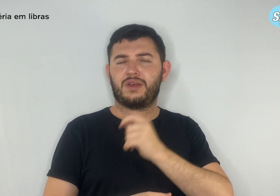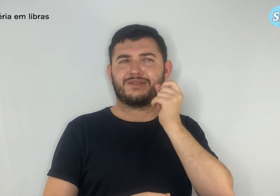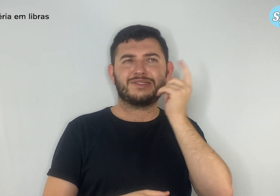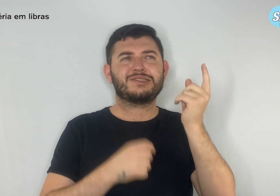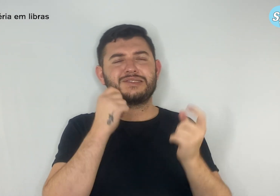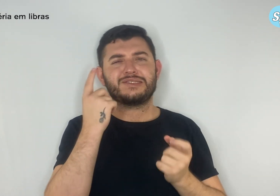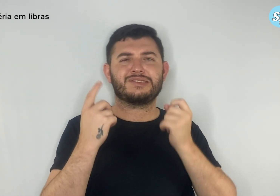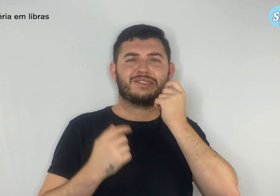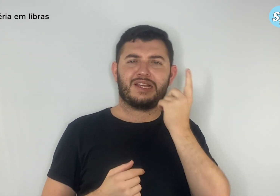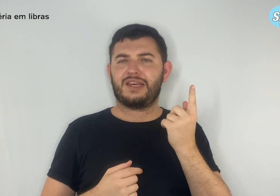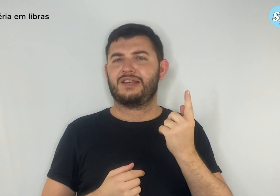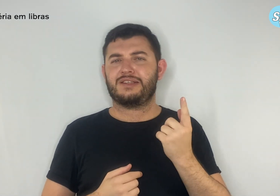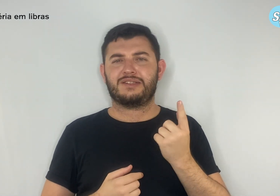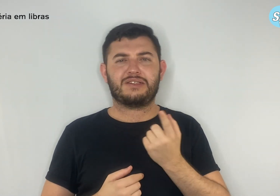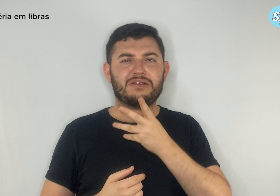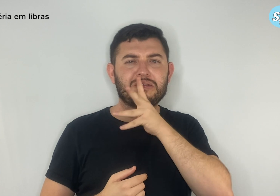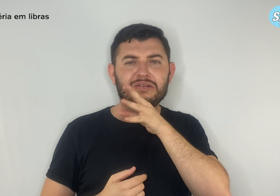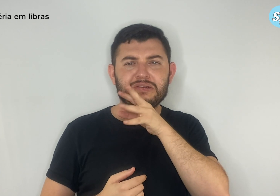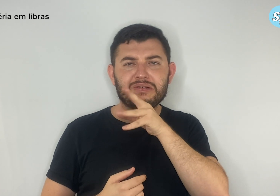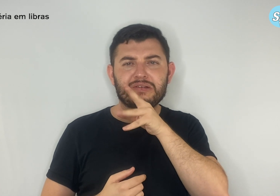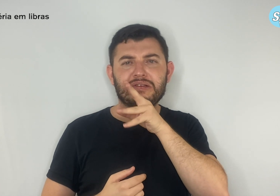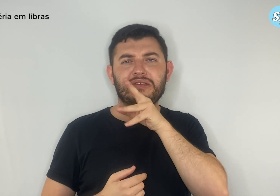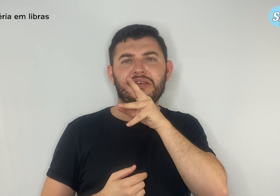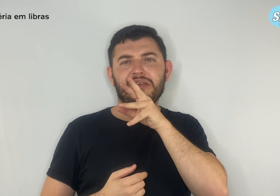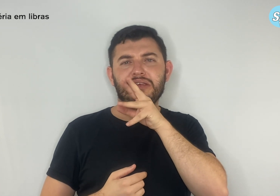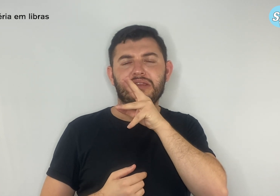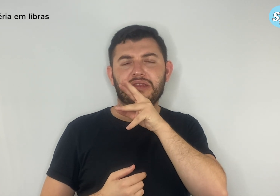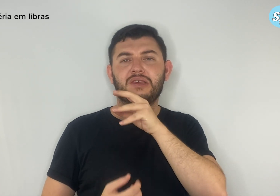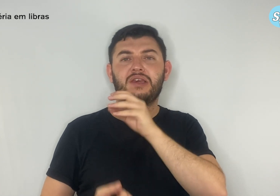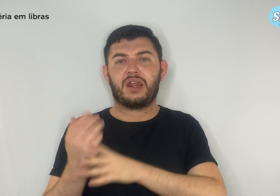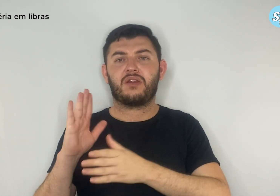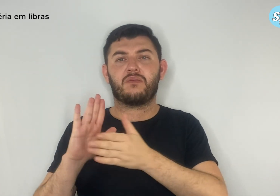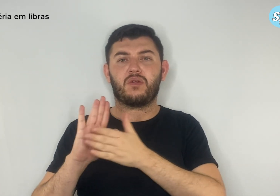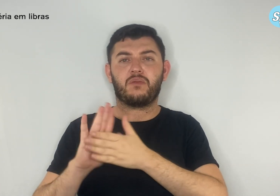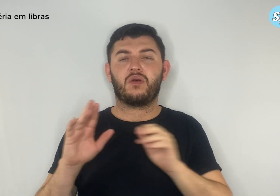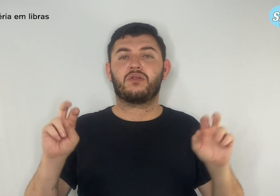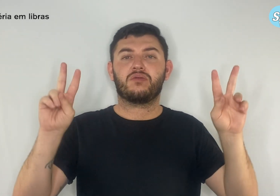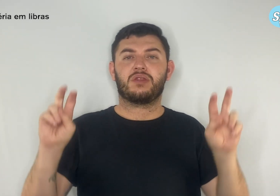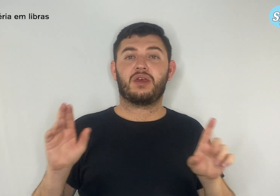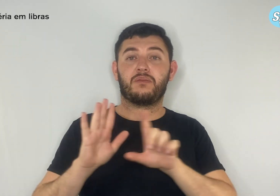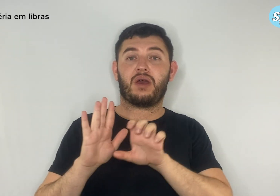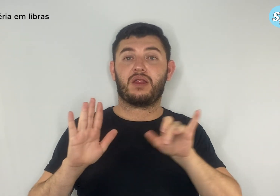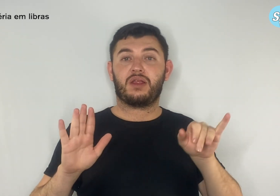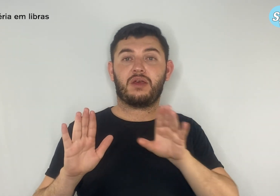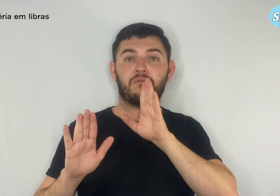deram origem e respaldo a propostas como a lei da mordaça, o homeschooling,